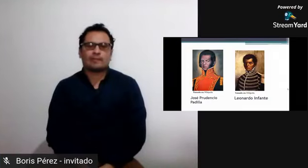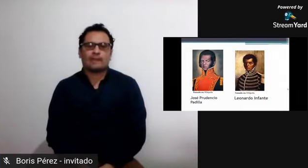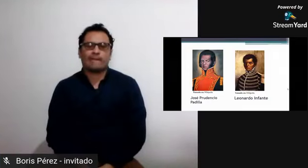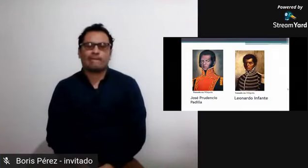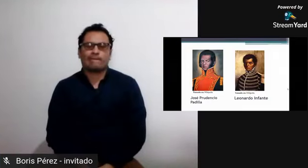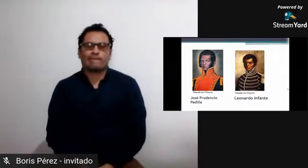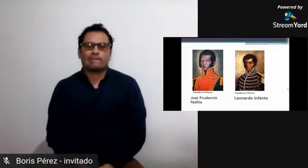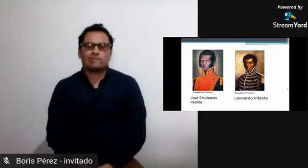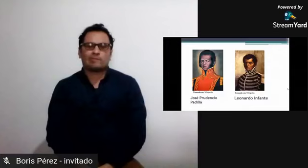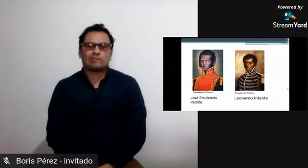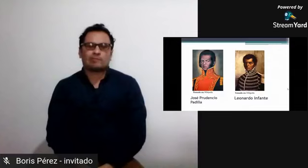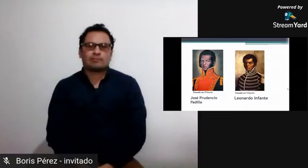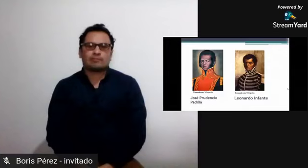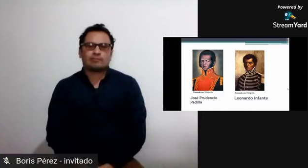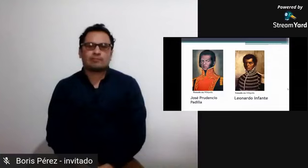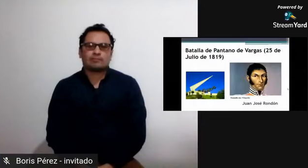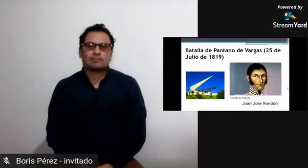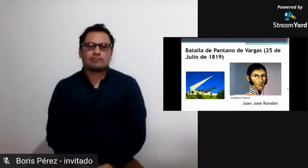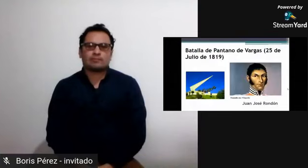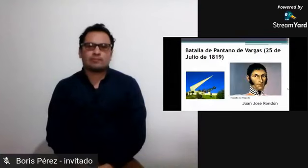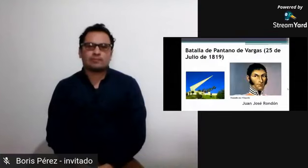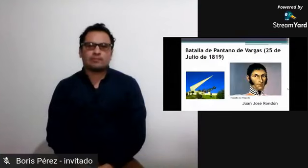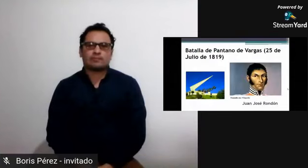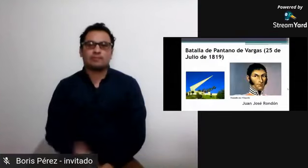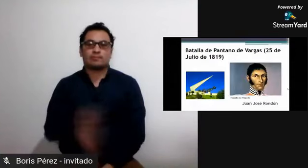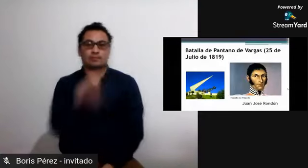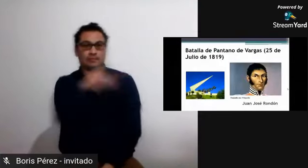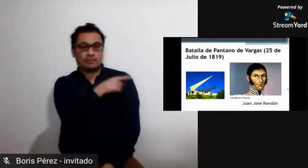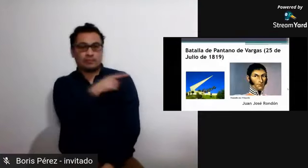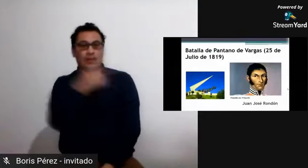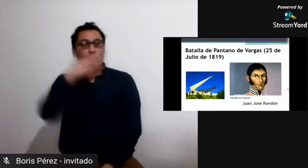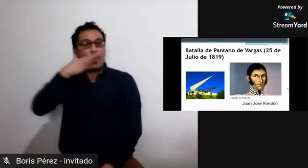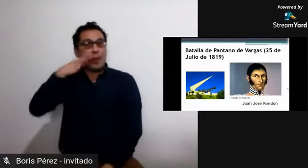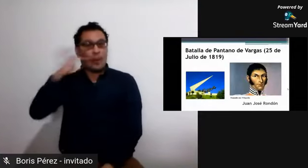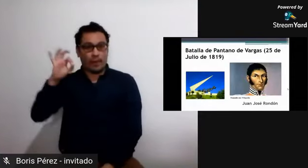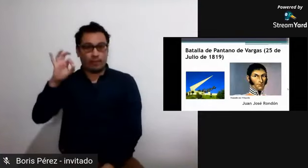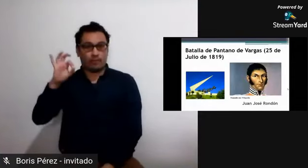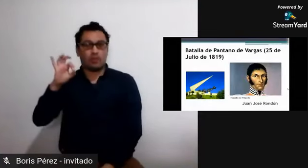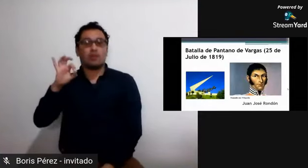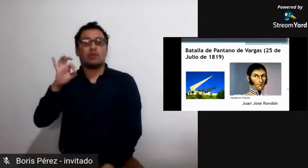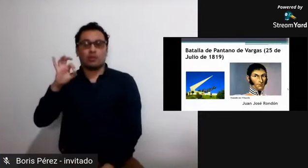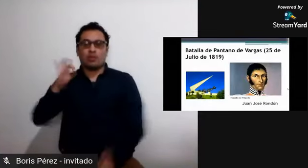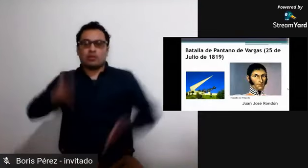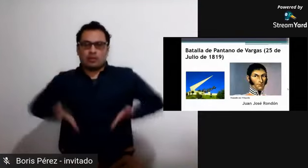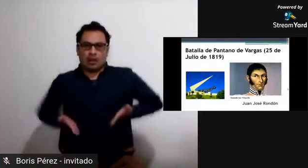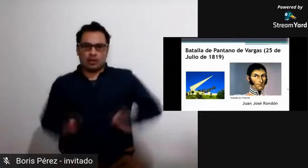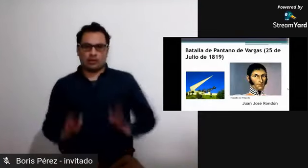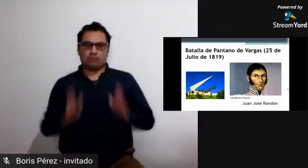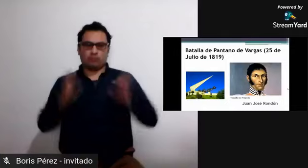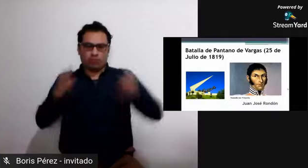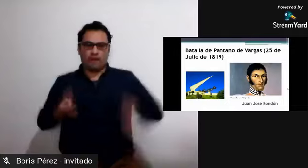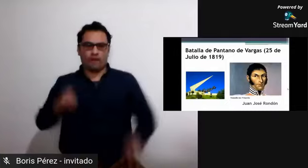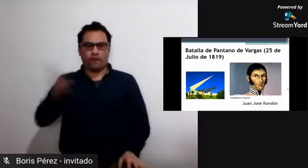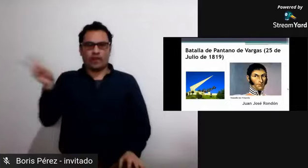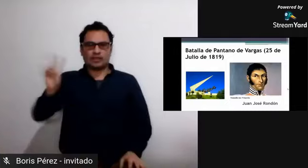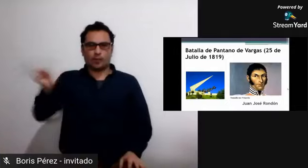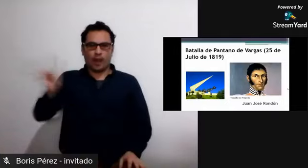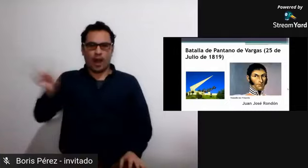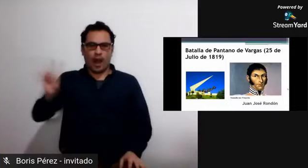este señor,